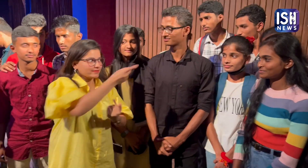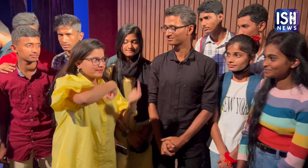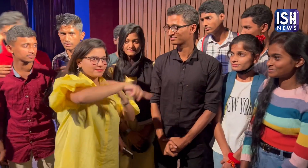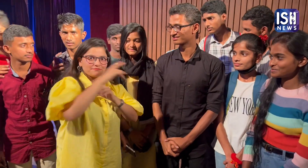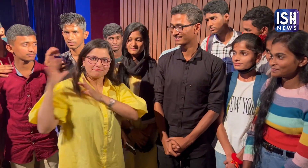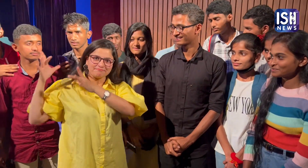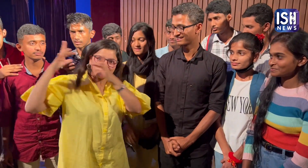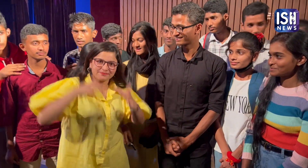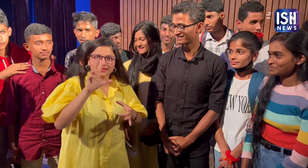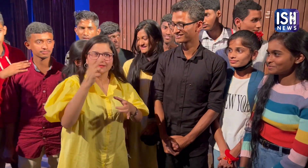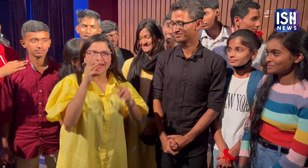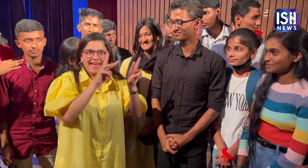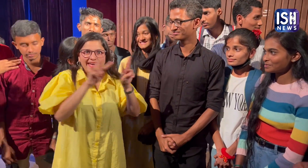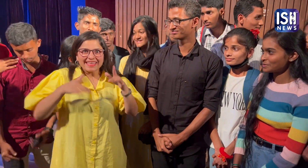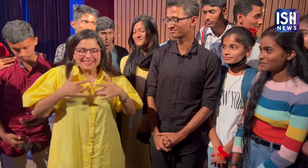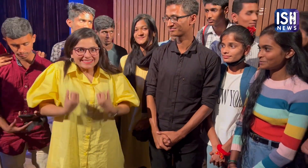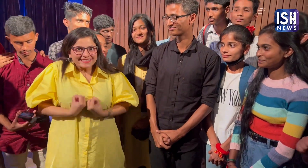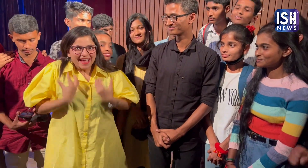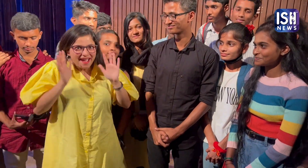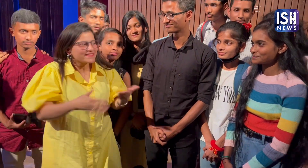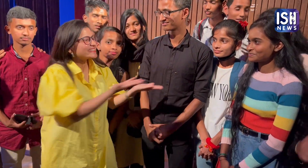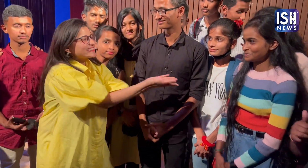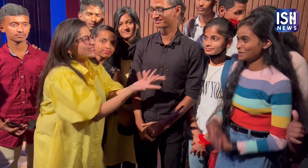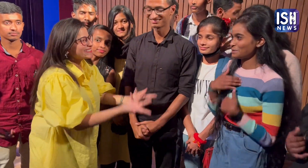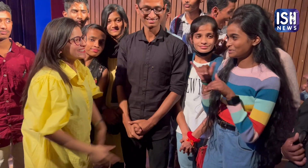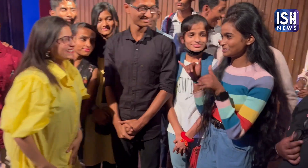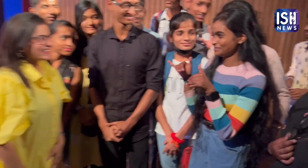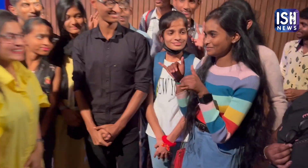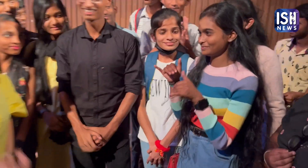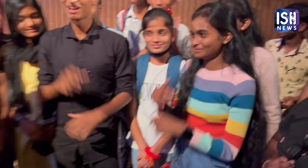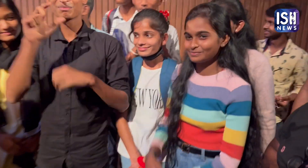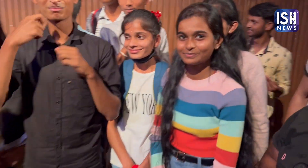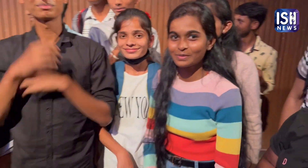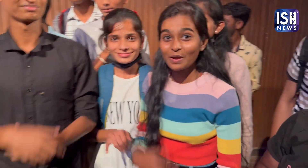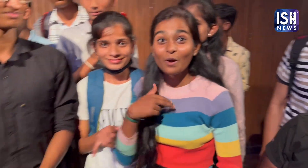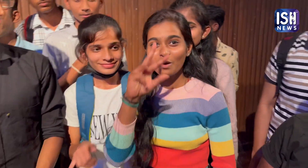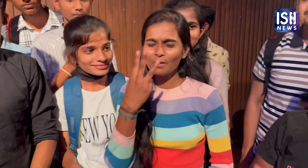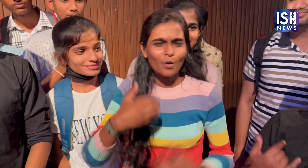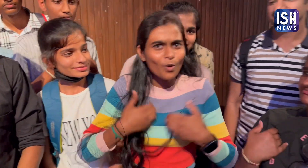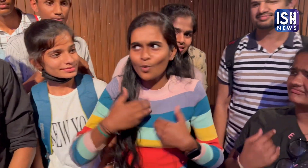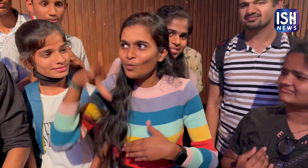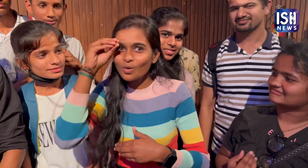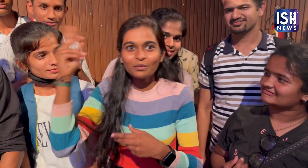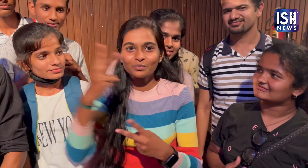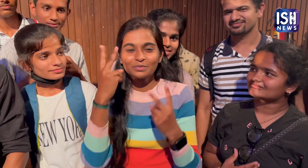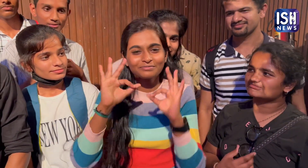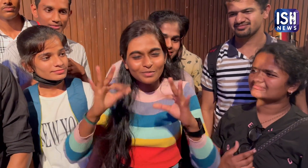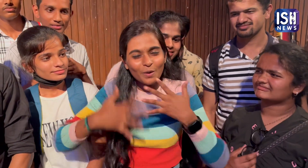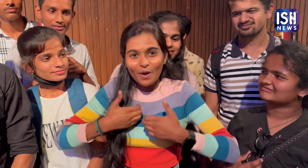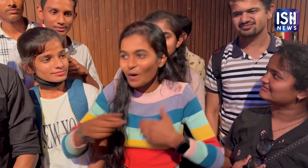हैं कि क्या छात्रा ISL के साथ 83 देखने के लिए उच्छायत है हाँ ये वास्तो में रोमान्चक था ये पहली बार है जब